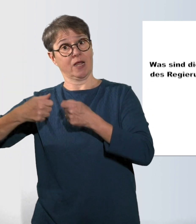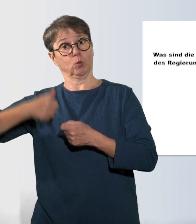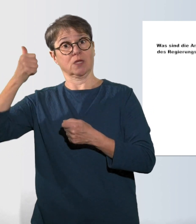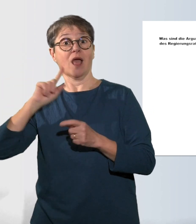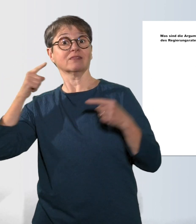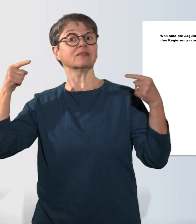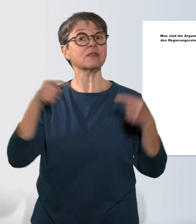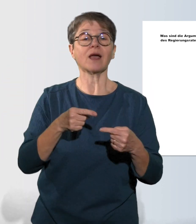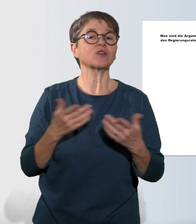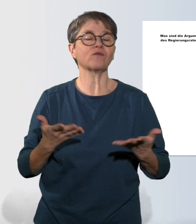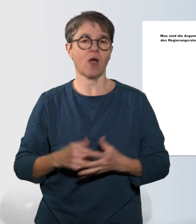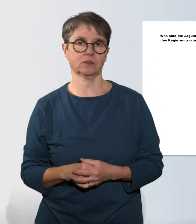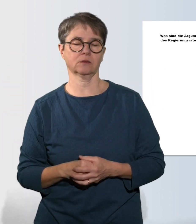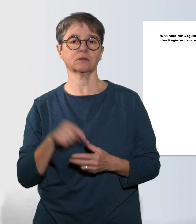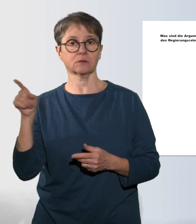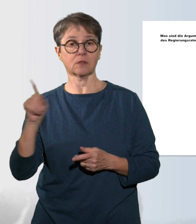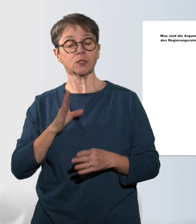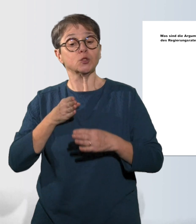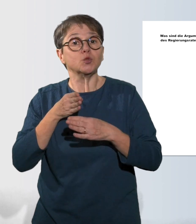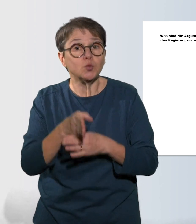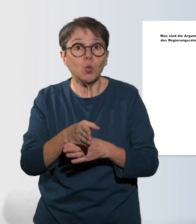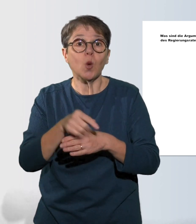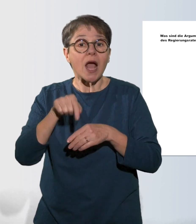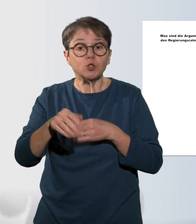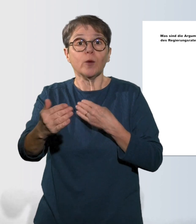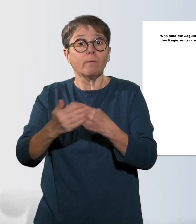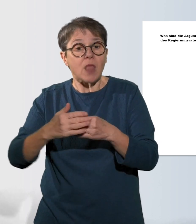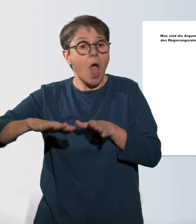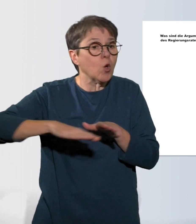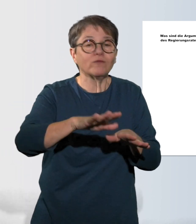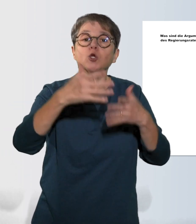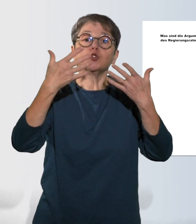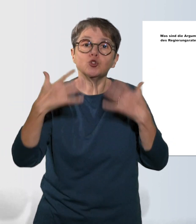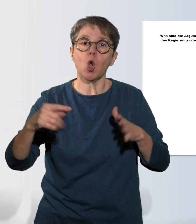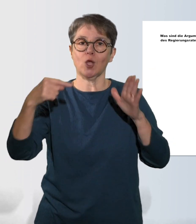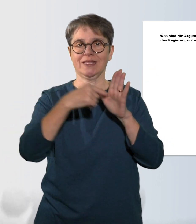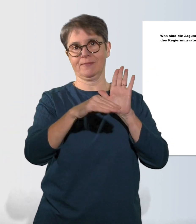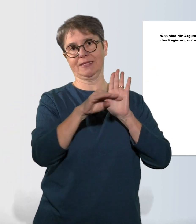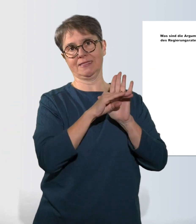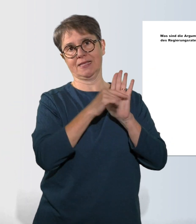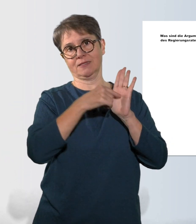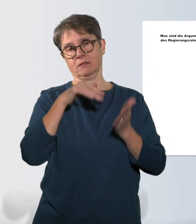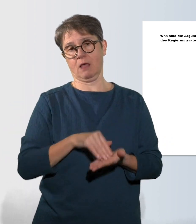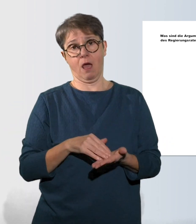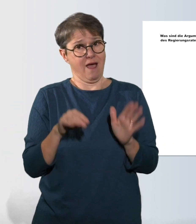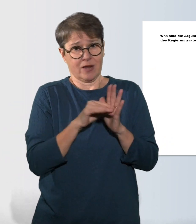Der Zugang zu den Ufern ist bereits ausreichend gesetzlich geregelt. Diese Regeln sind schon heute eine gute